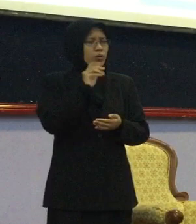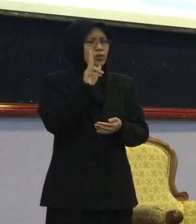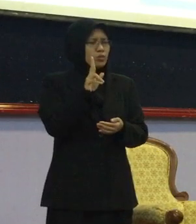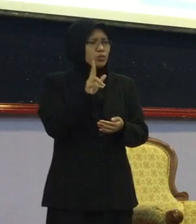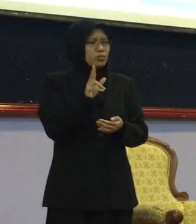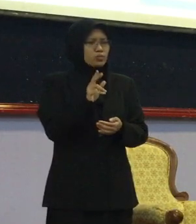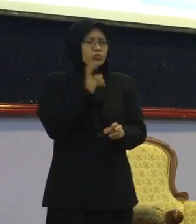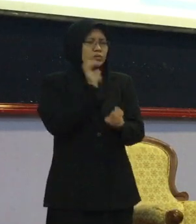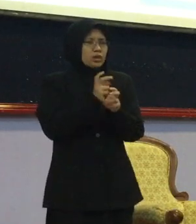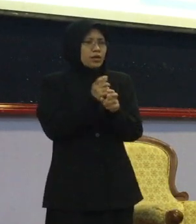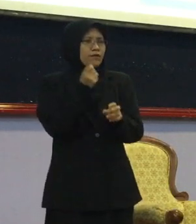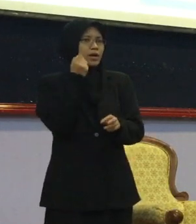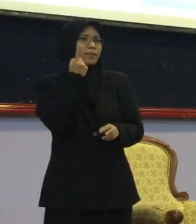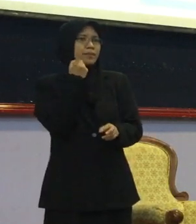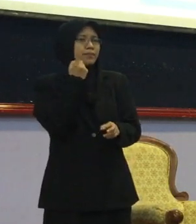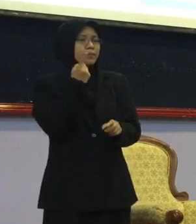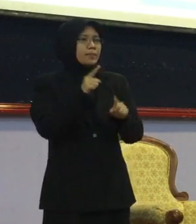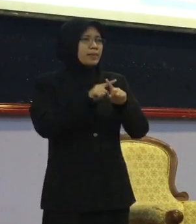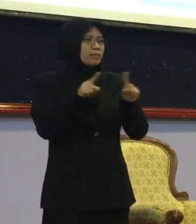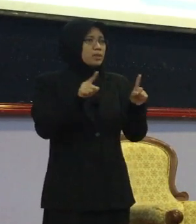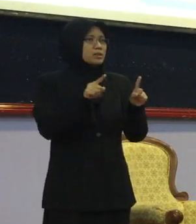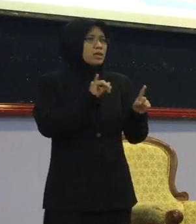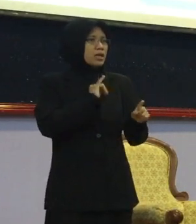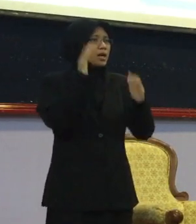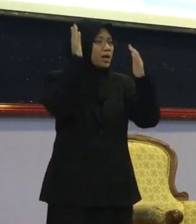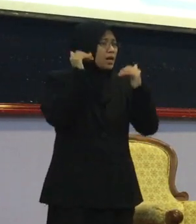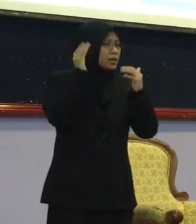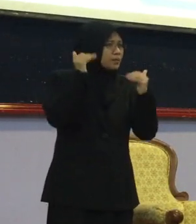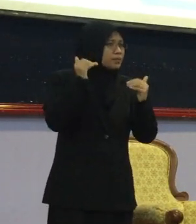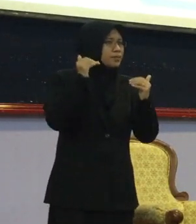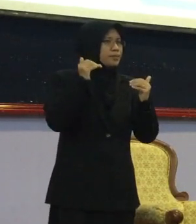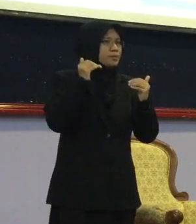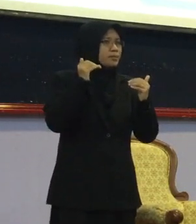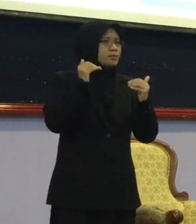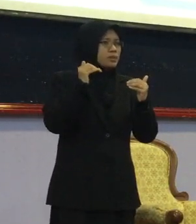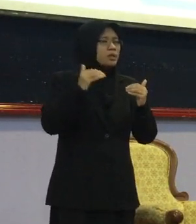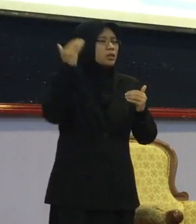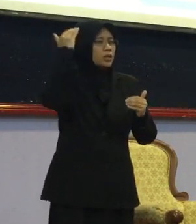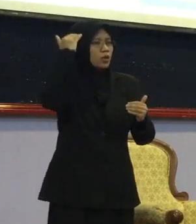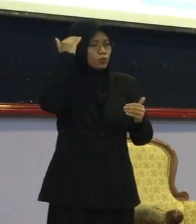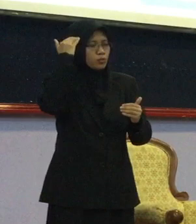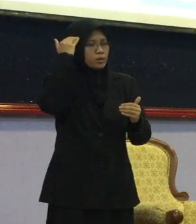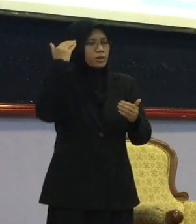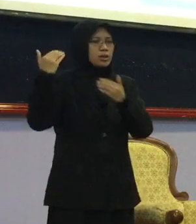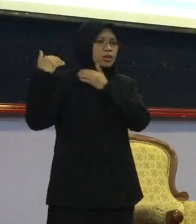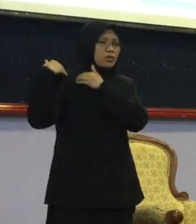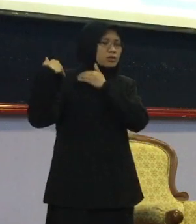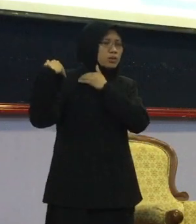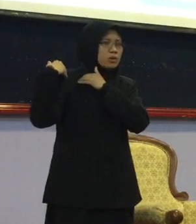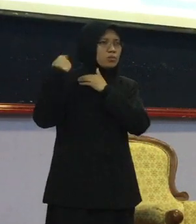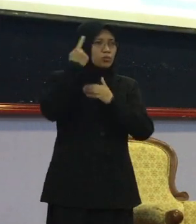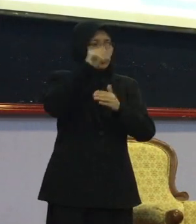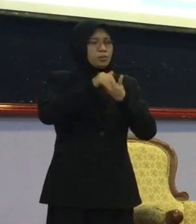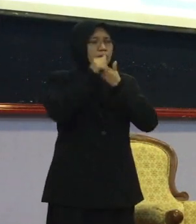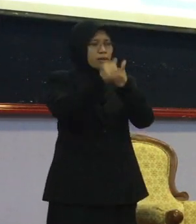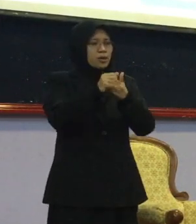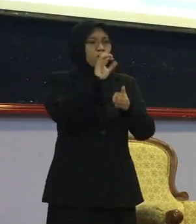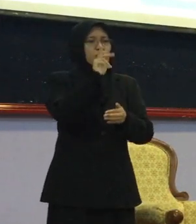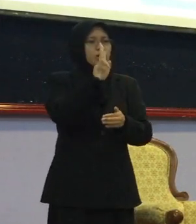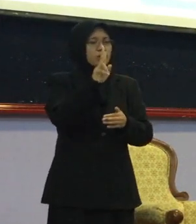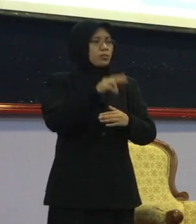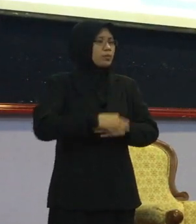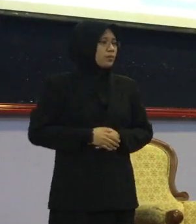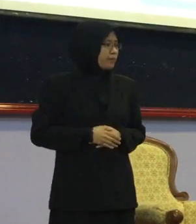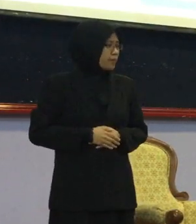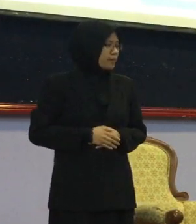factor Nak bantu kita Jadi kita mengharapkan Bahawa mereka tahu Tanggungjawab mereka Kepada orang Sebagai Khalifah Kemudian cabaran Saya